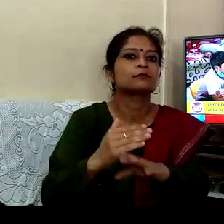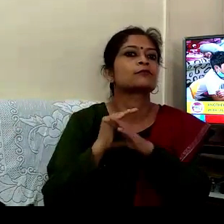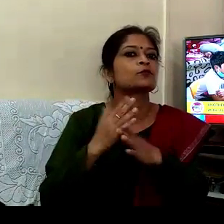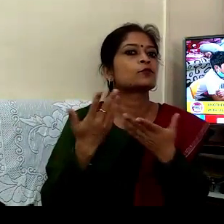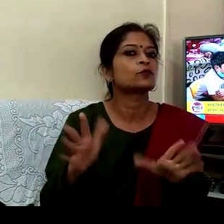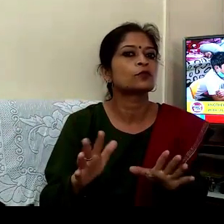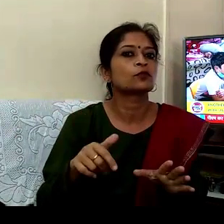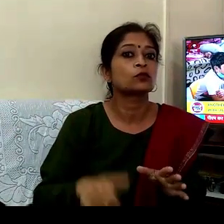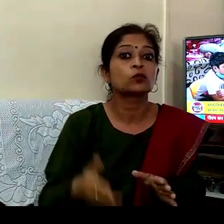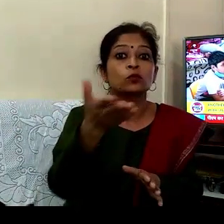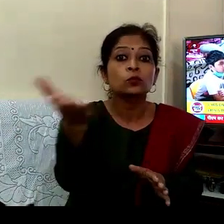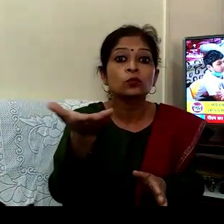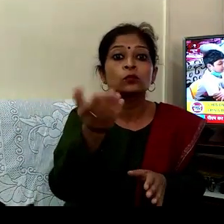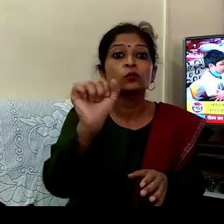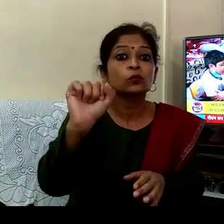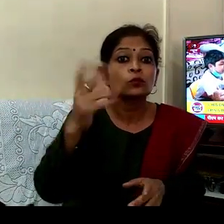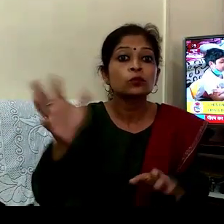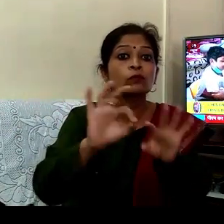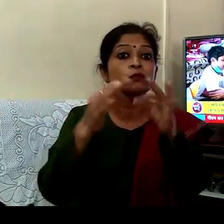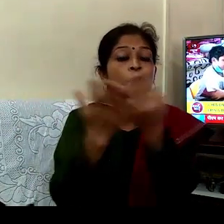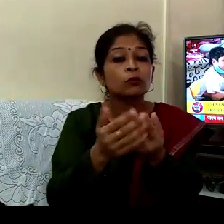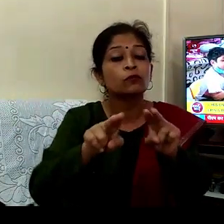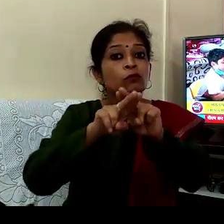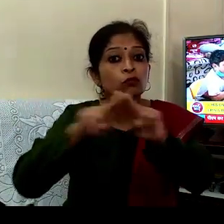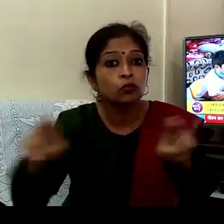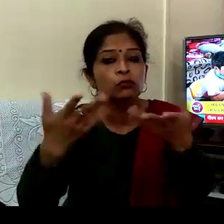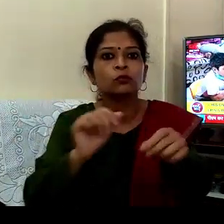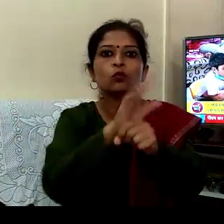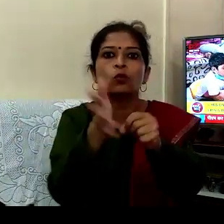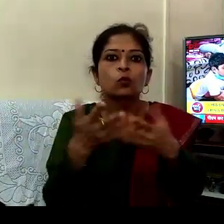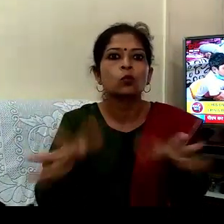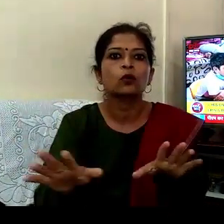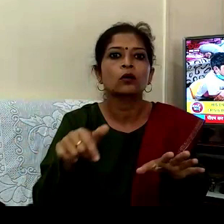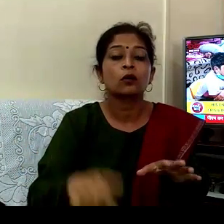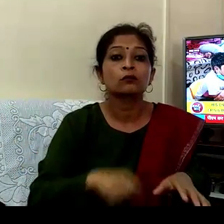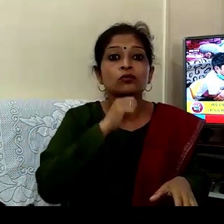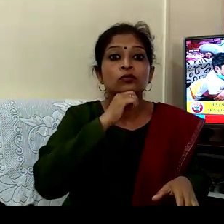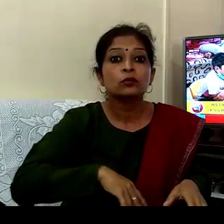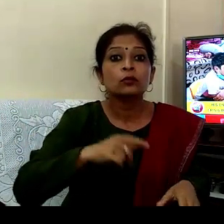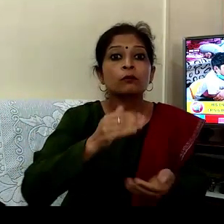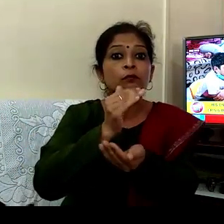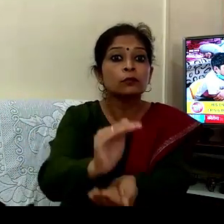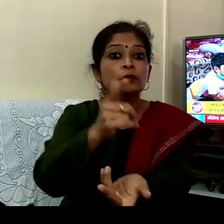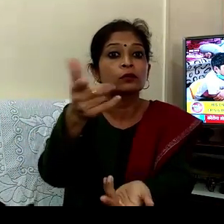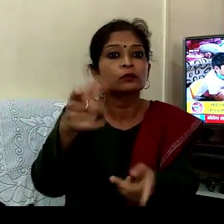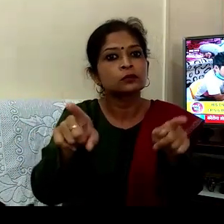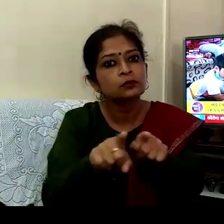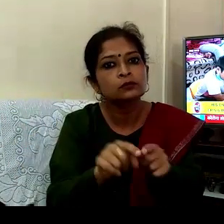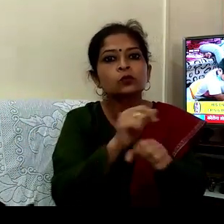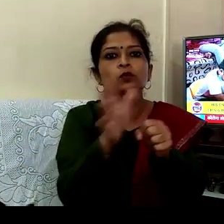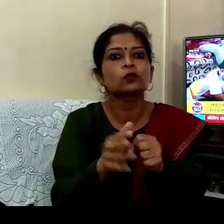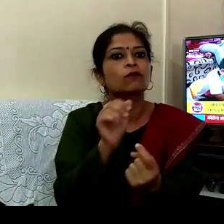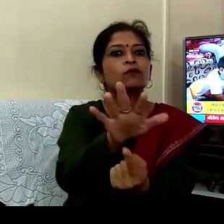اور ان کا تو پورا پریوار اس سنکٹ میں فس گیا تھا نوجوان بیٹا بھی فس گیا تھا آئیے